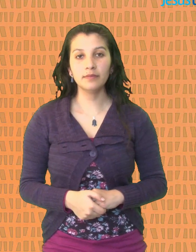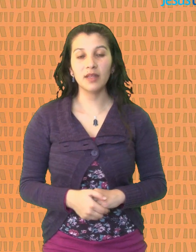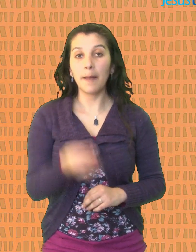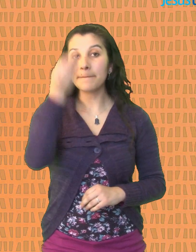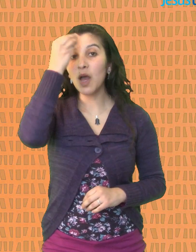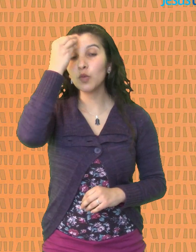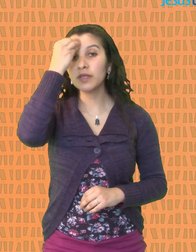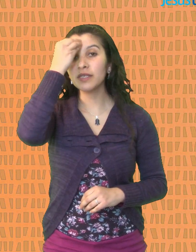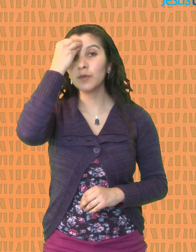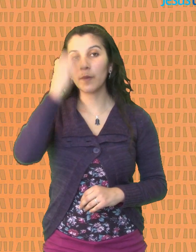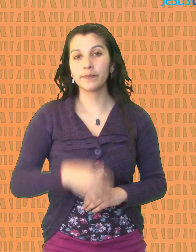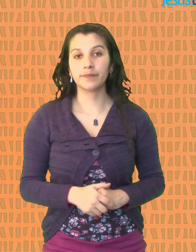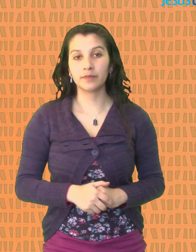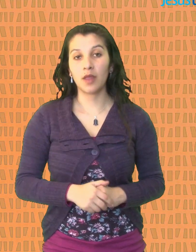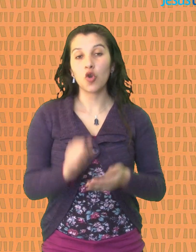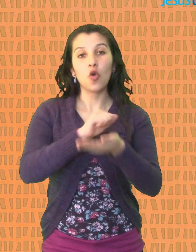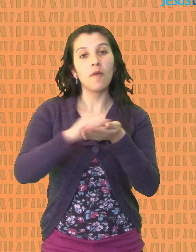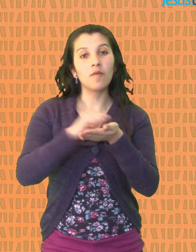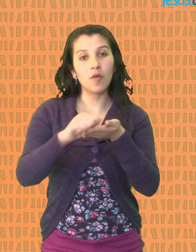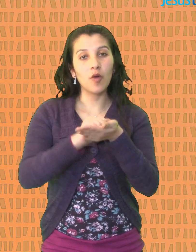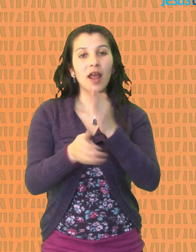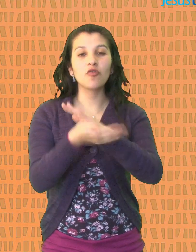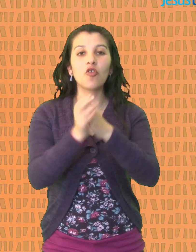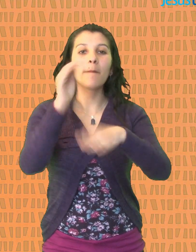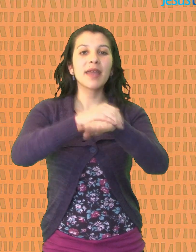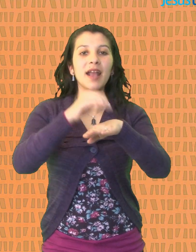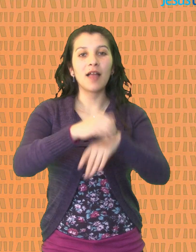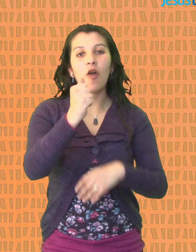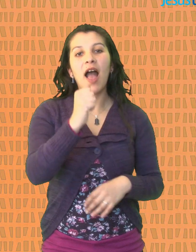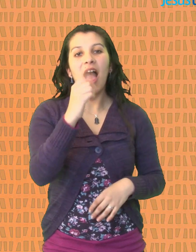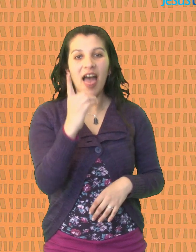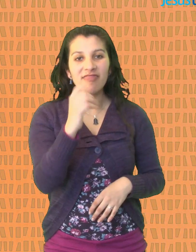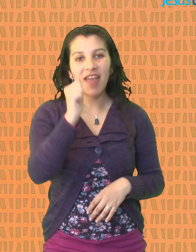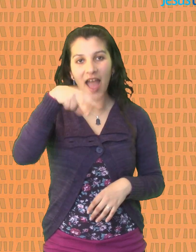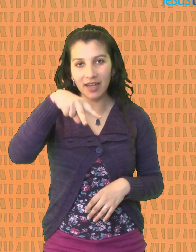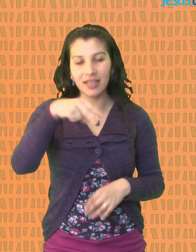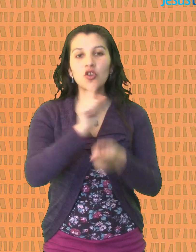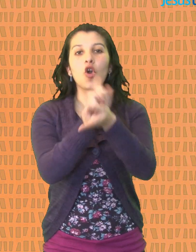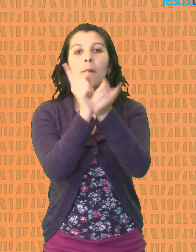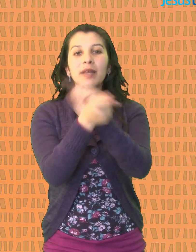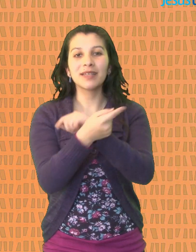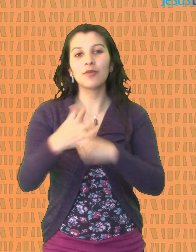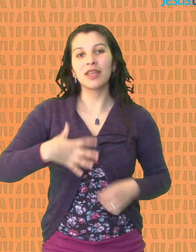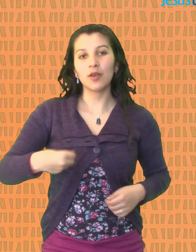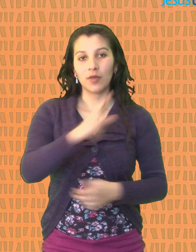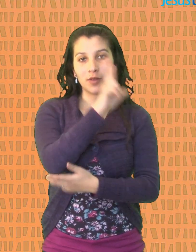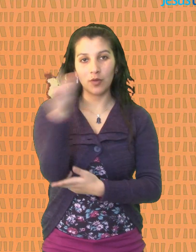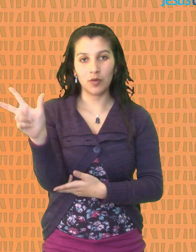Bautismo Nos borra el pecado de Adán y nos convertimos en hijos de Dios por el Espíritu Santo.